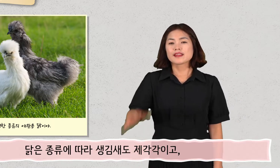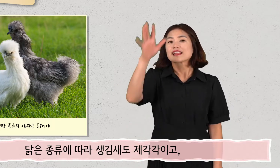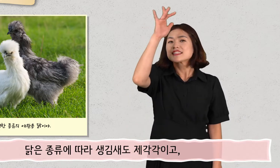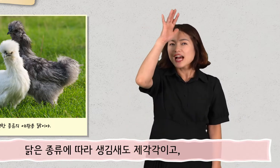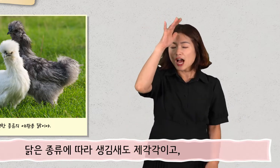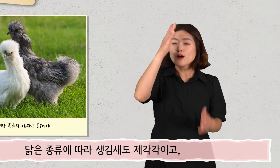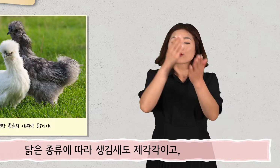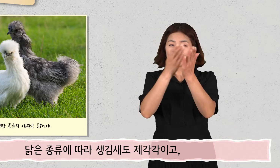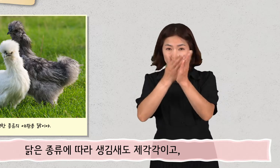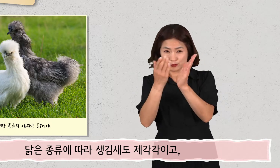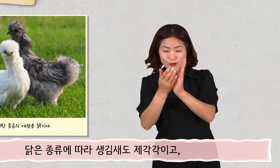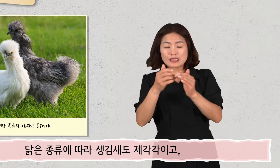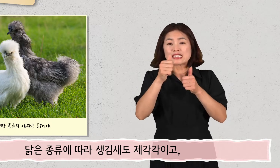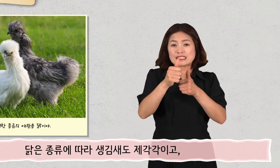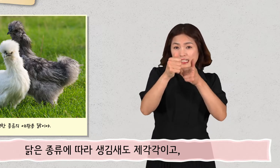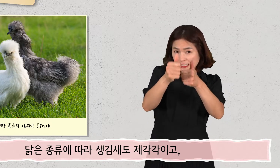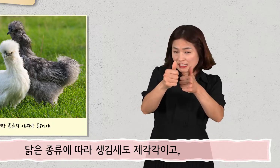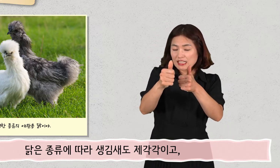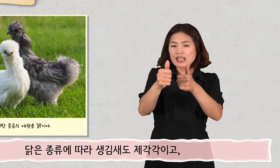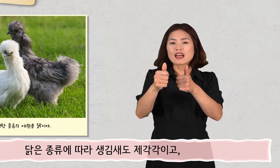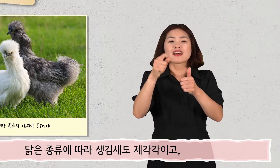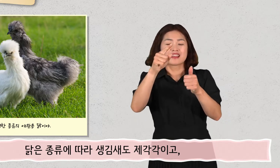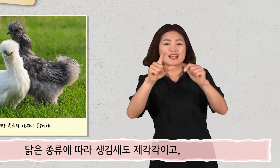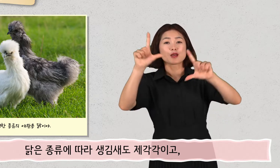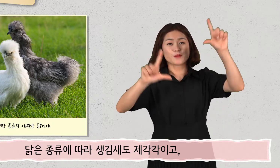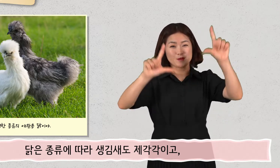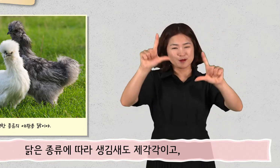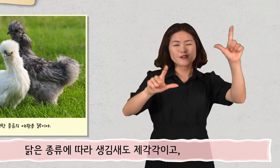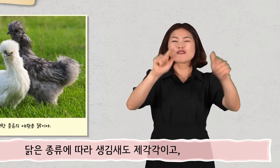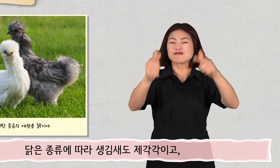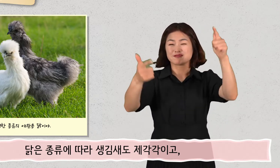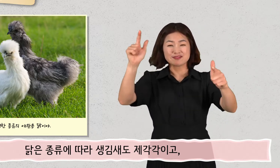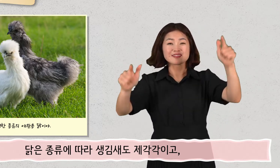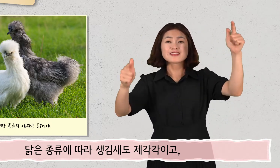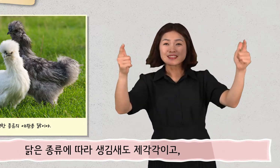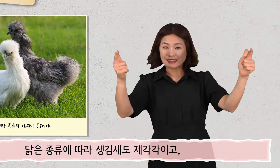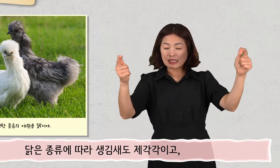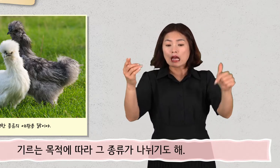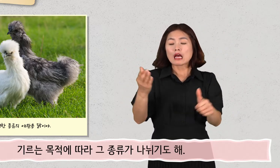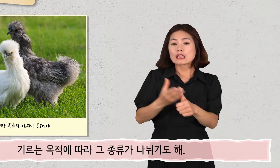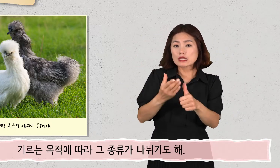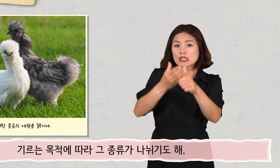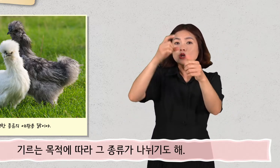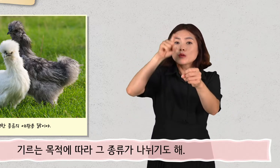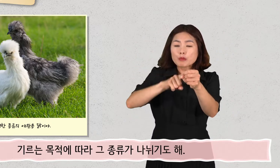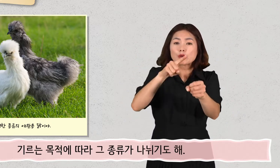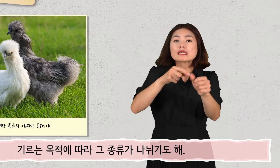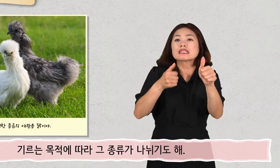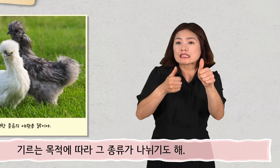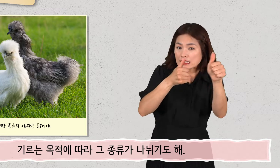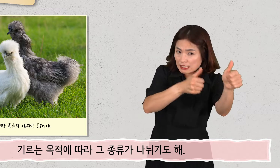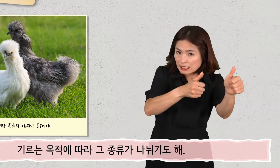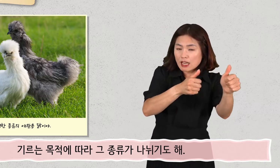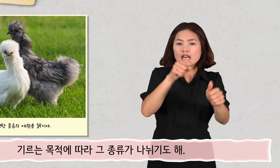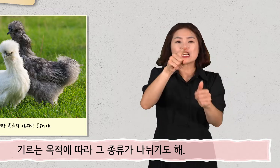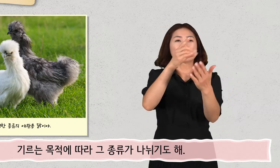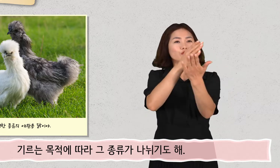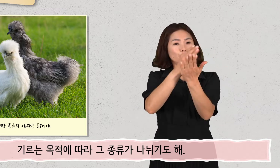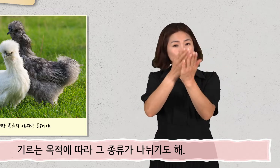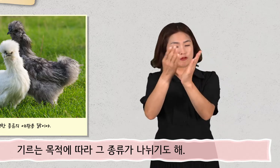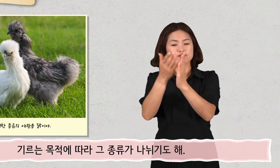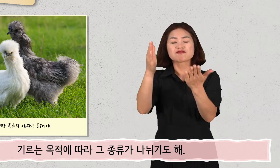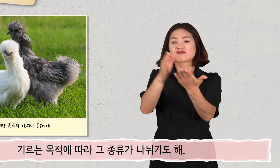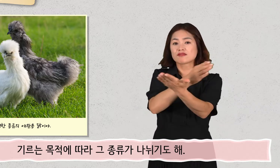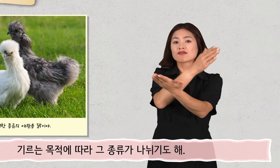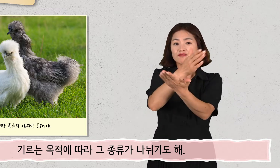닭은 종류에 따라 생김새도 제각각이고 기르는 목적에 따라 그 종류가